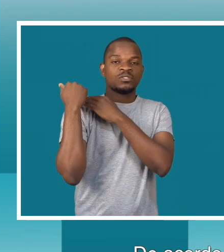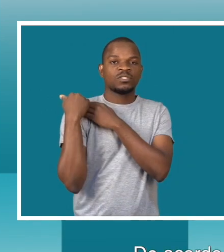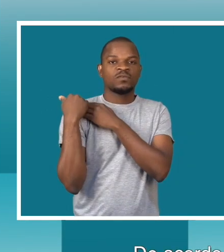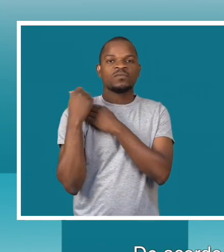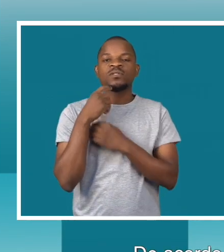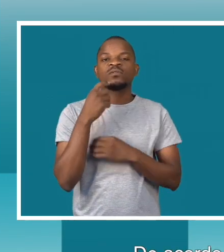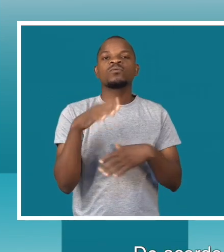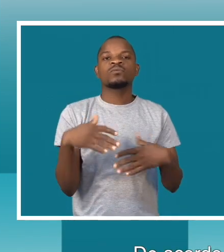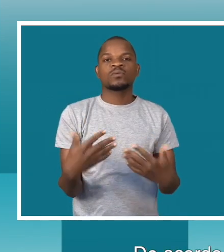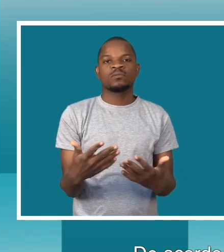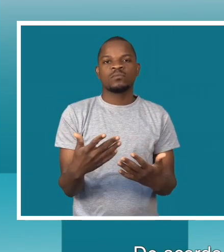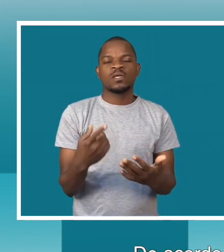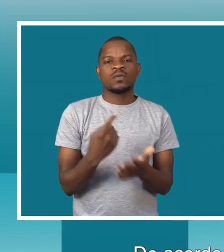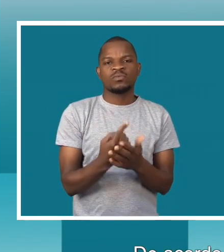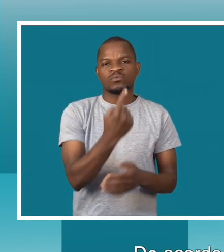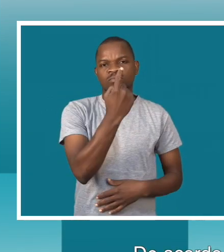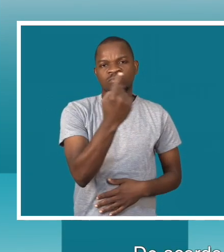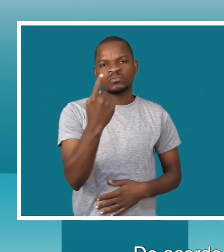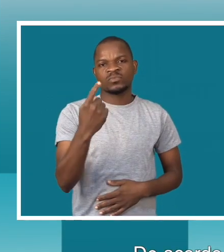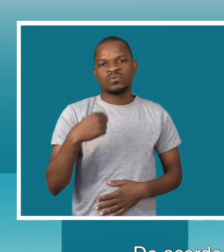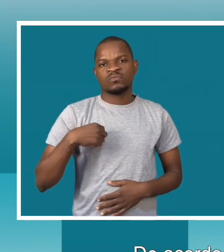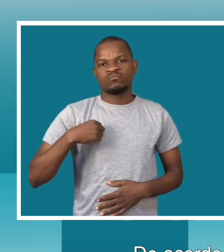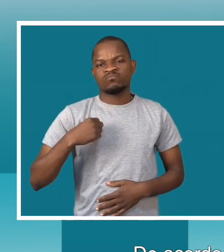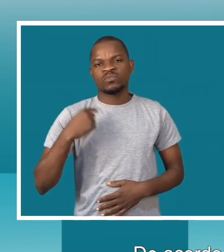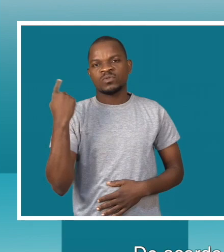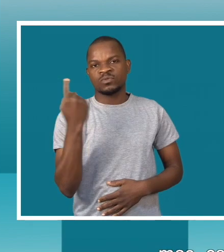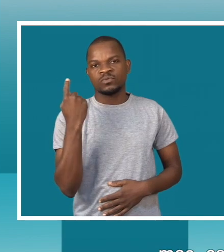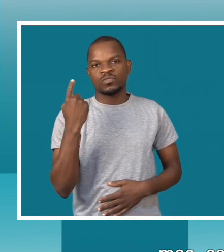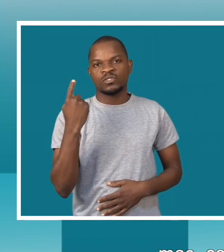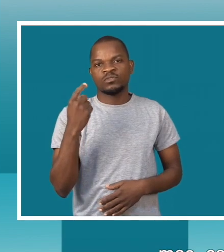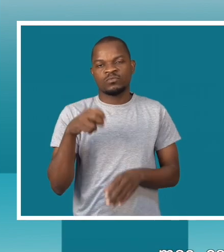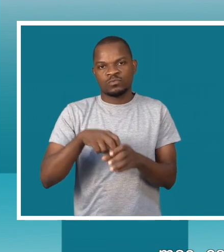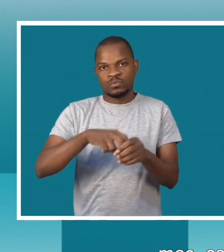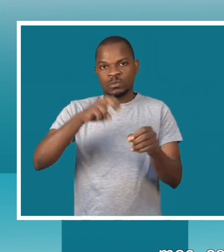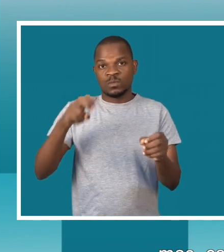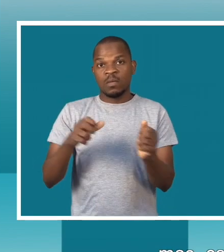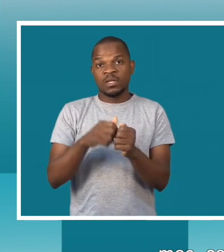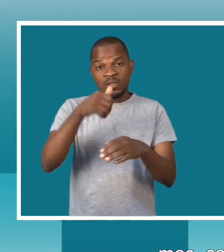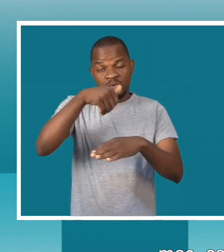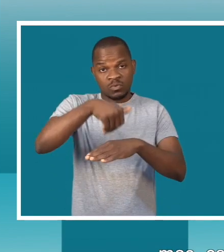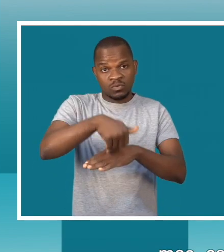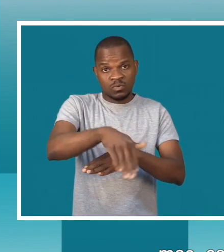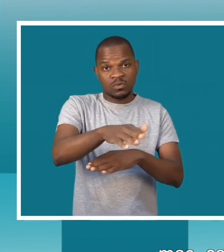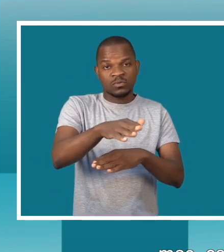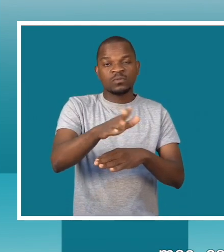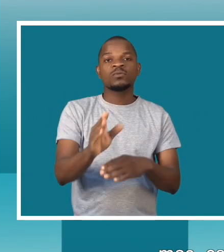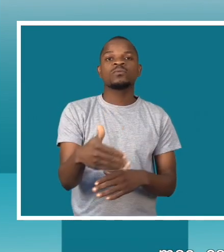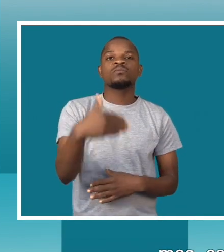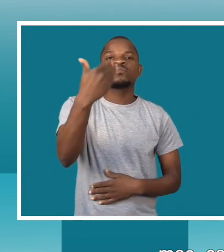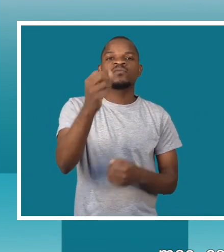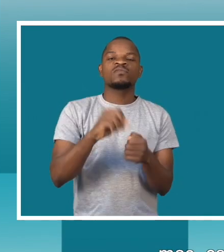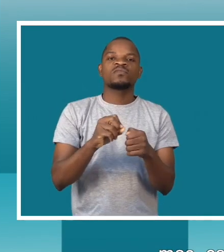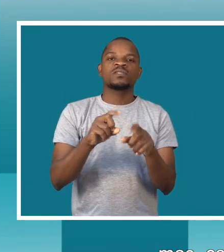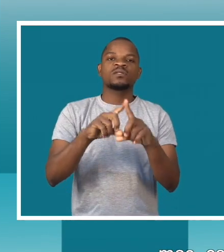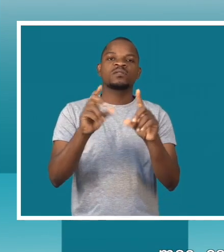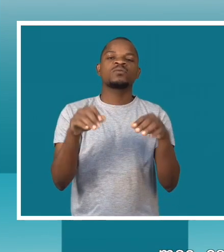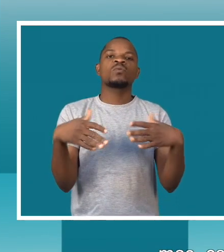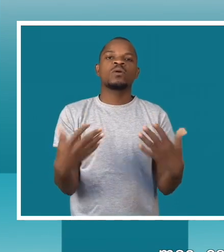passeios deve ser de forma voluntária, mas caso haja resistência, o último recurso será